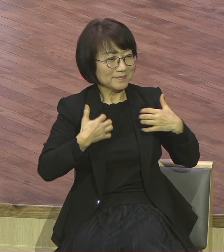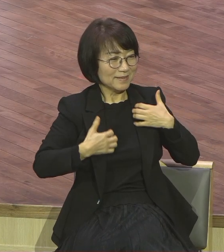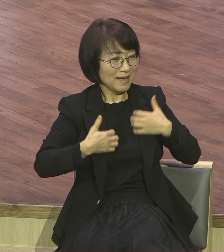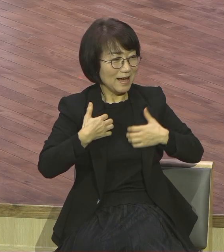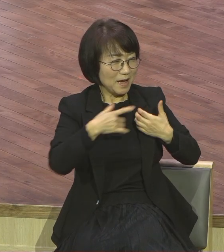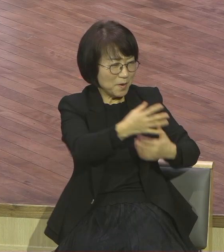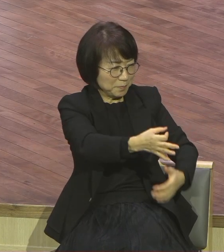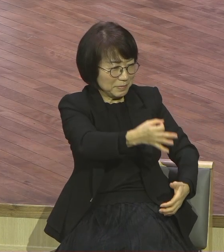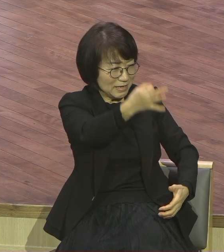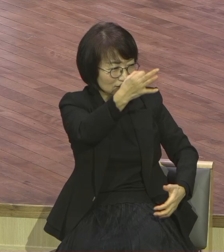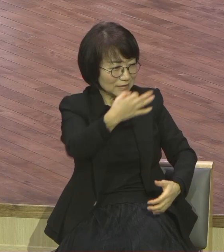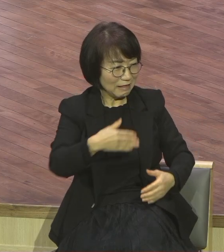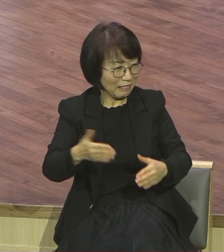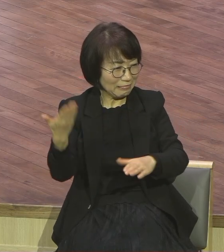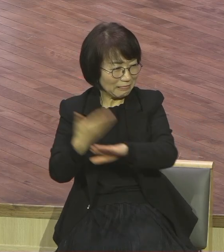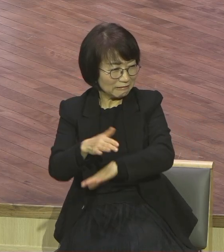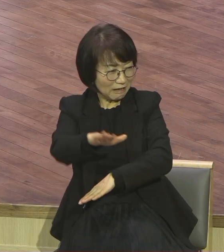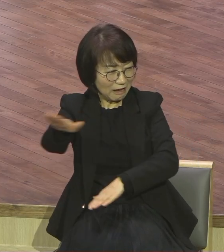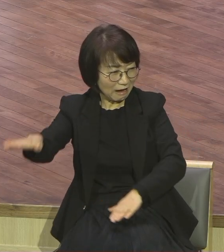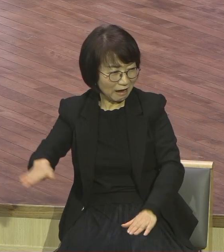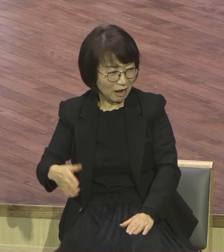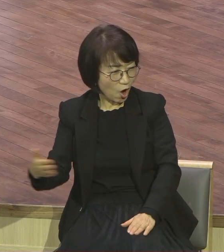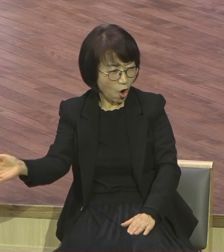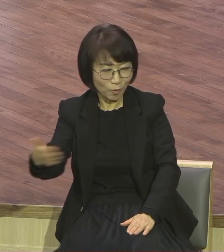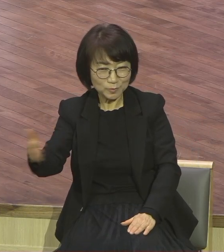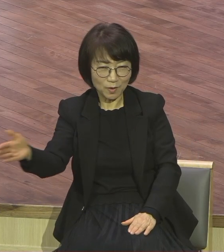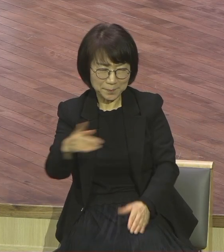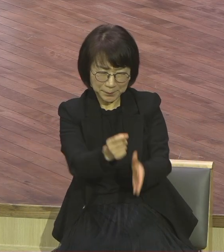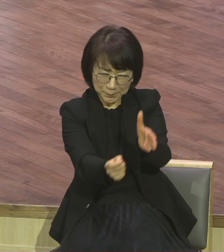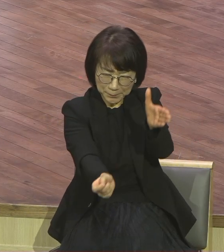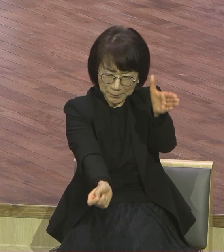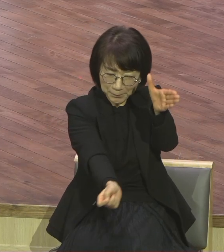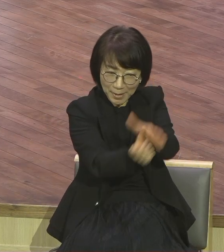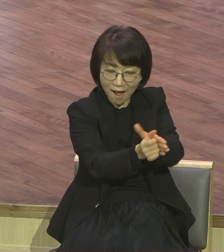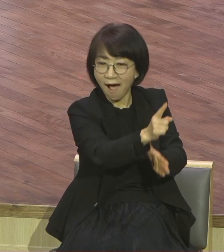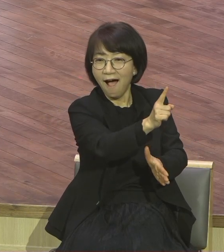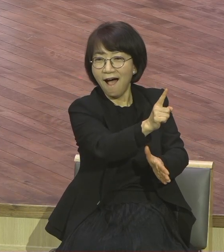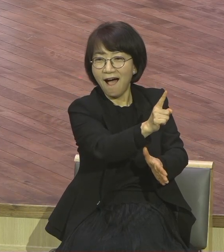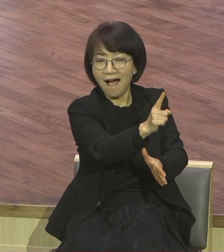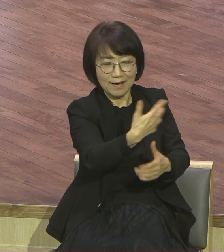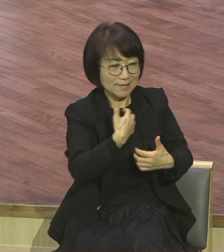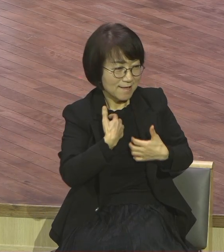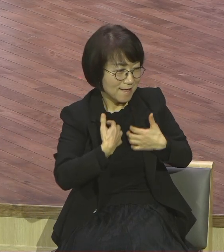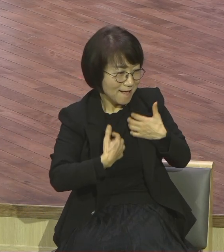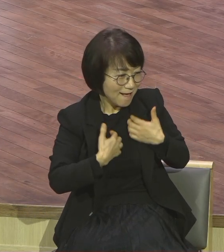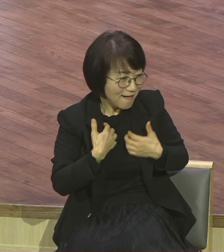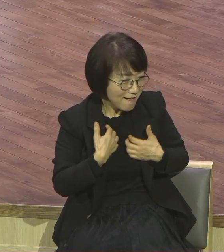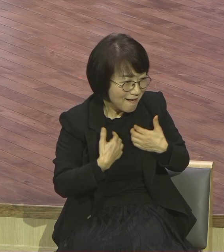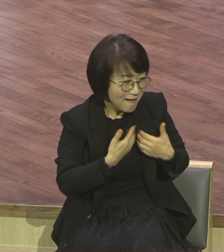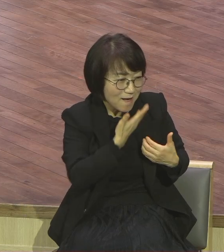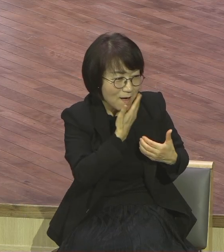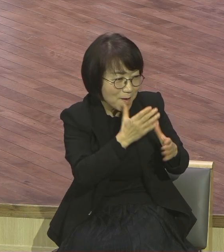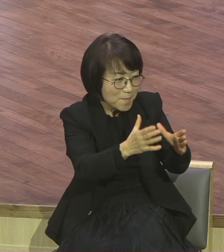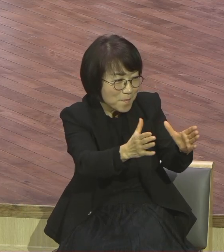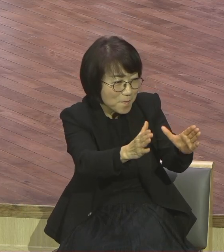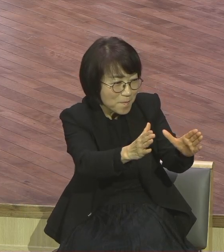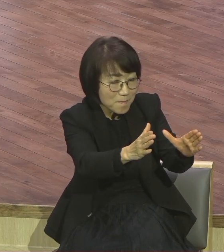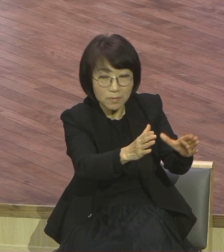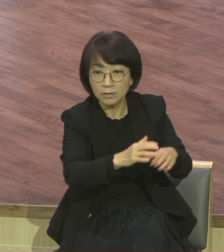내가 이것을 내가 힘들게 구했다고 만족해 합니다 이렇게 하나님의 언약을 마치 꼴통품